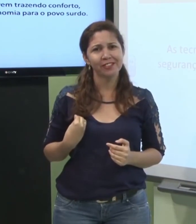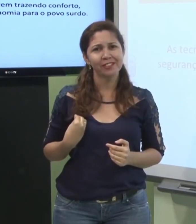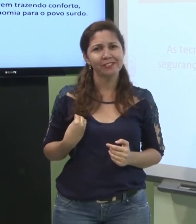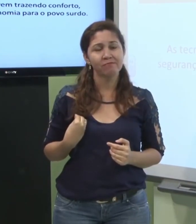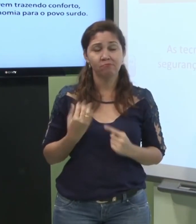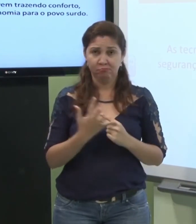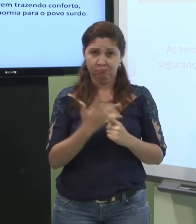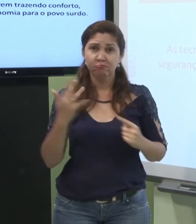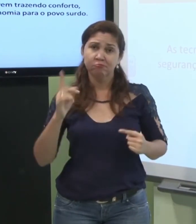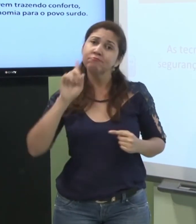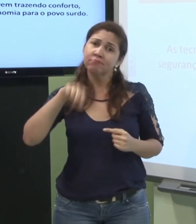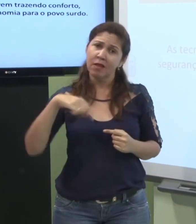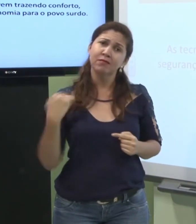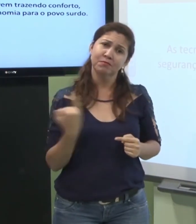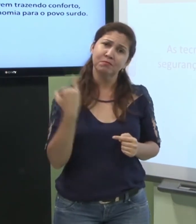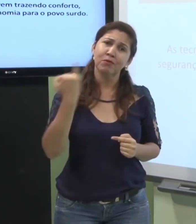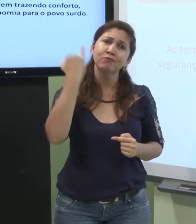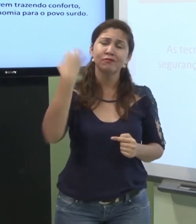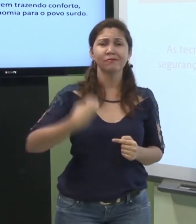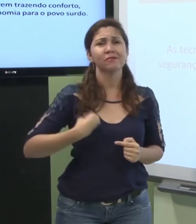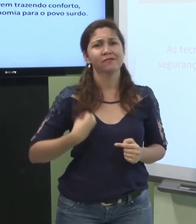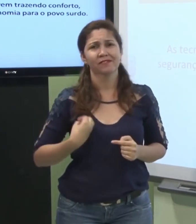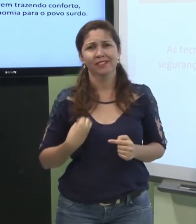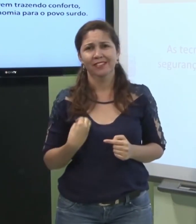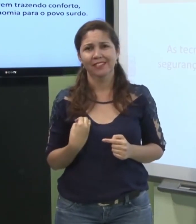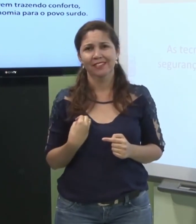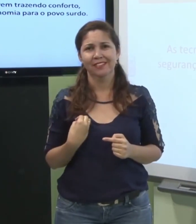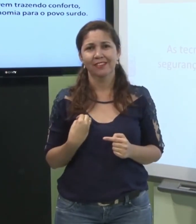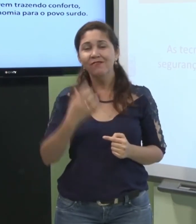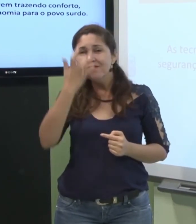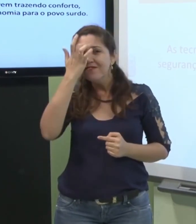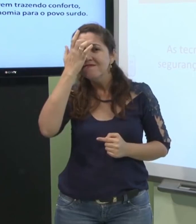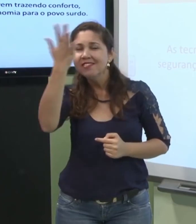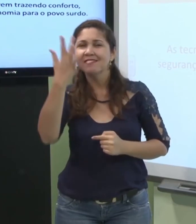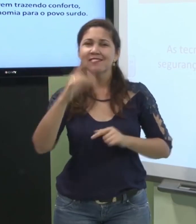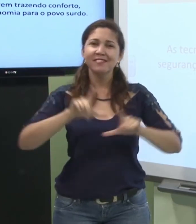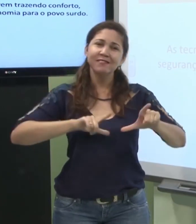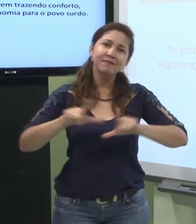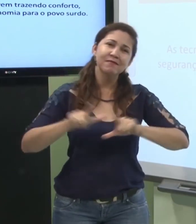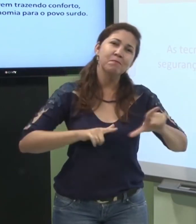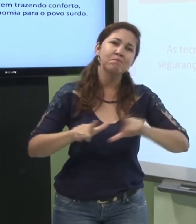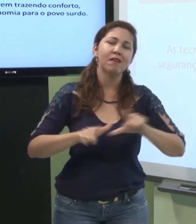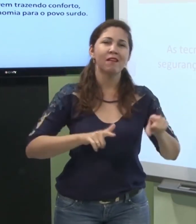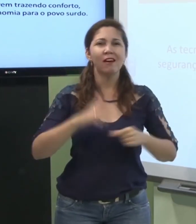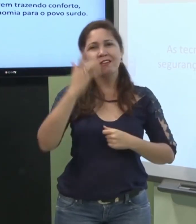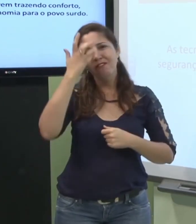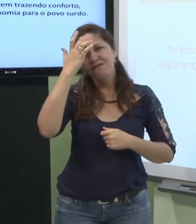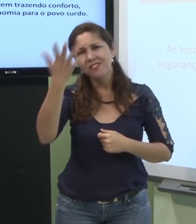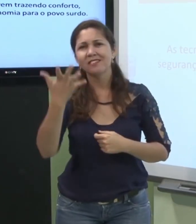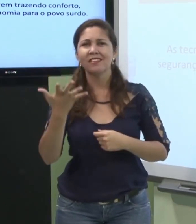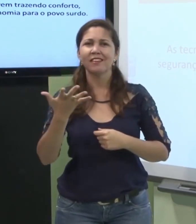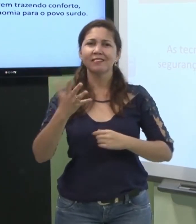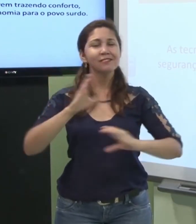Então, ele começou a perceber a importância da tecnologia na vida das pessoas, para facilitar o trabalho, facilitar a comunicação,